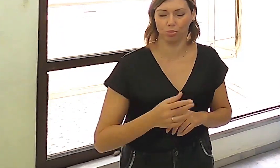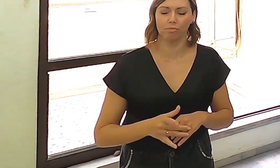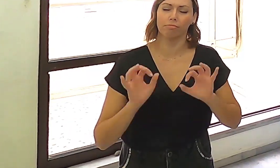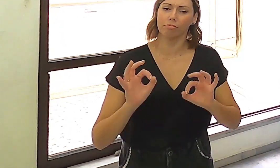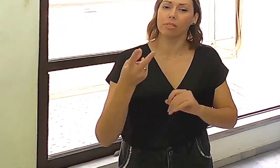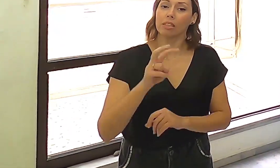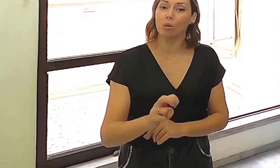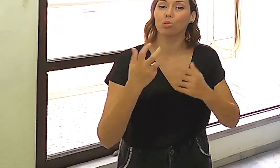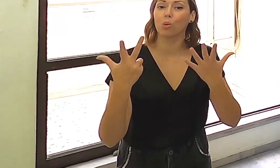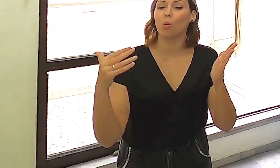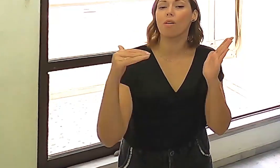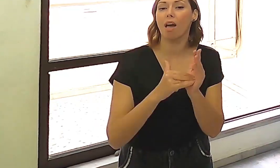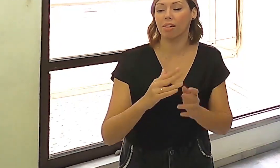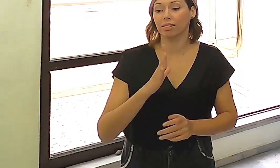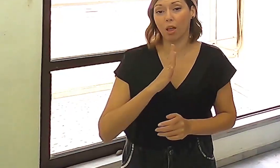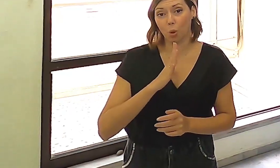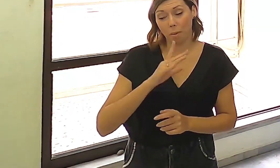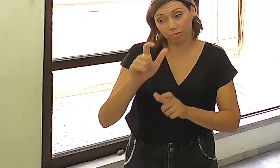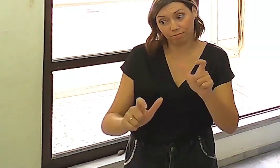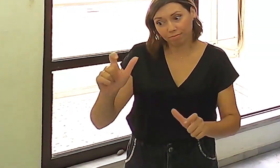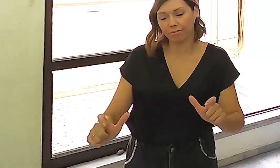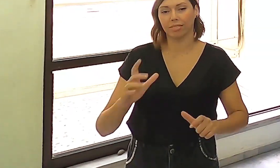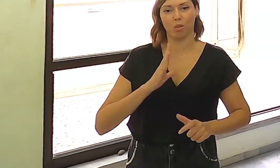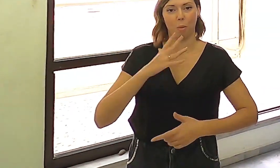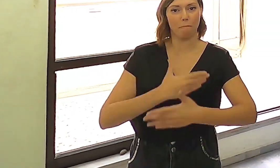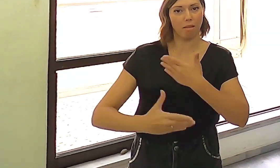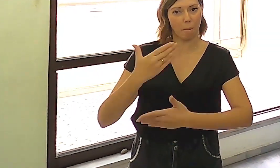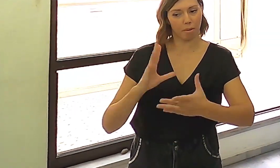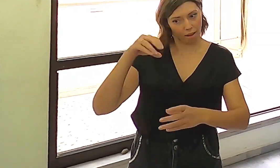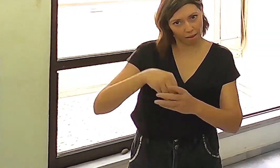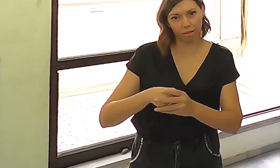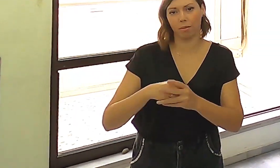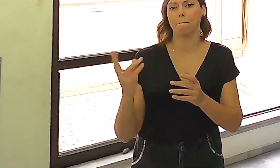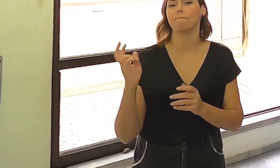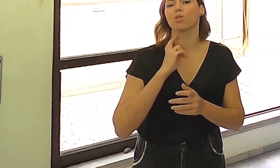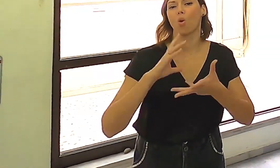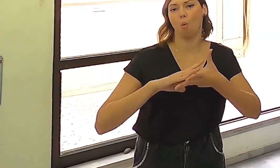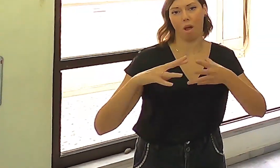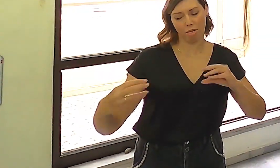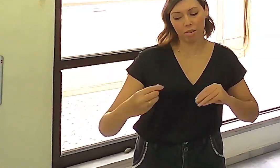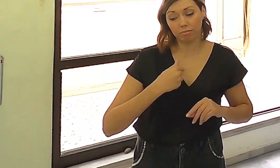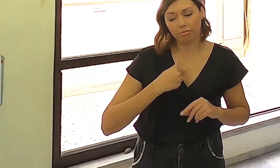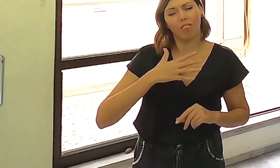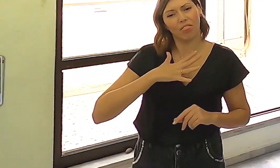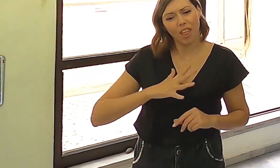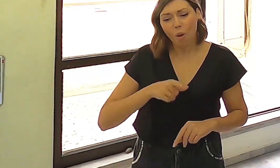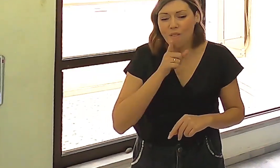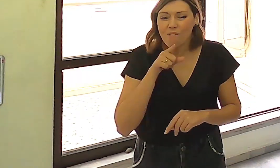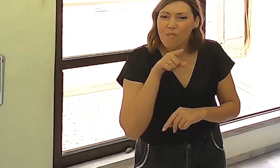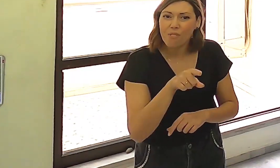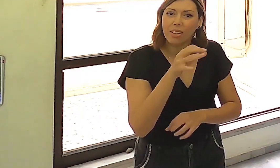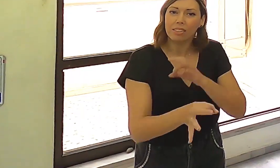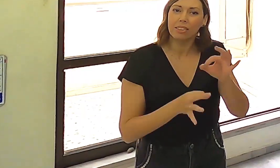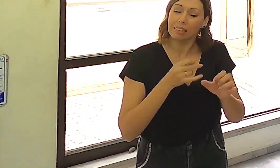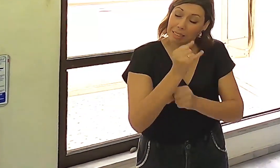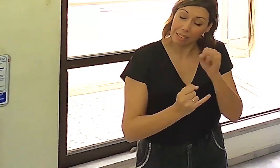αναπηρία που είναι και κραμμένα στο Ειδικό Μητρό Ανέργων του ΟΑΕΔ, θέλουμε να χρησιμοποιήσουν αυτή τη πλατφόρμα όλοι οι πολίτες με αναπηρία,